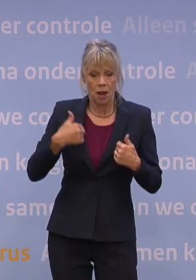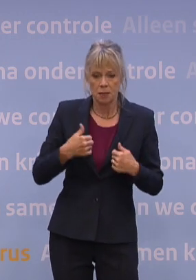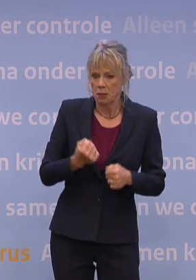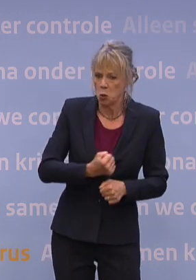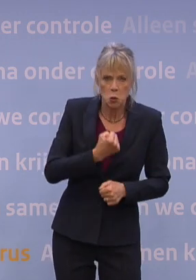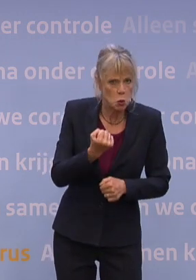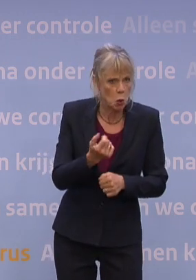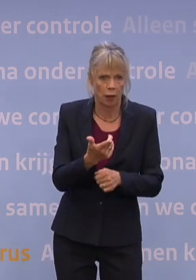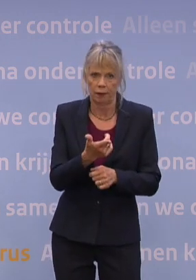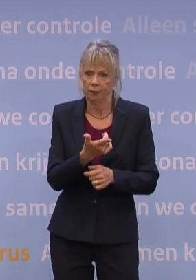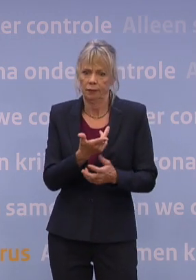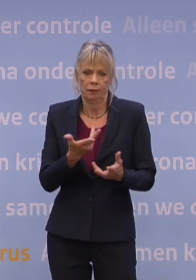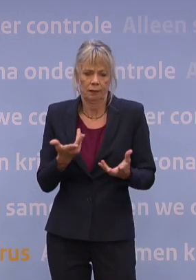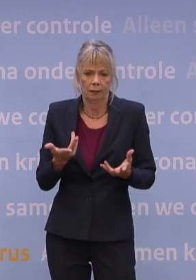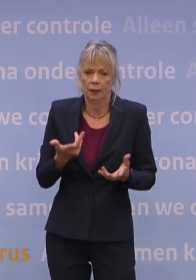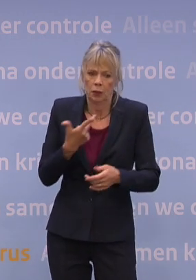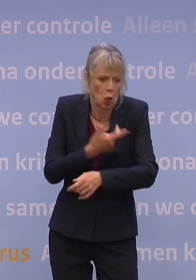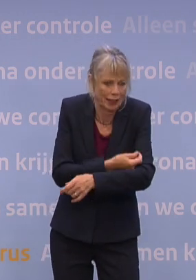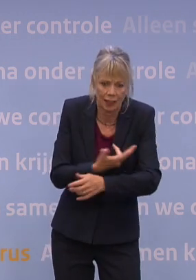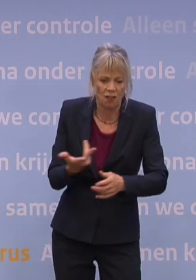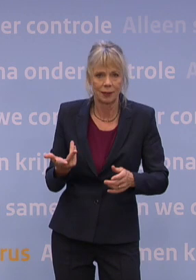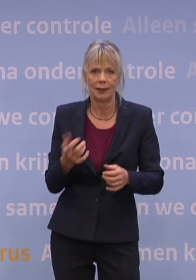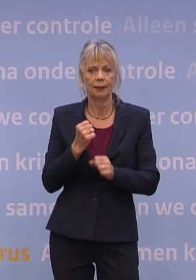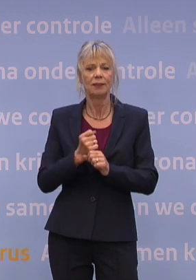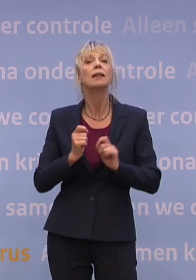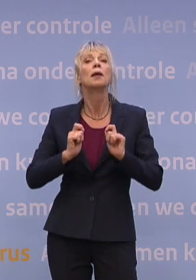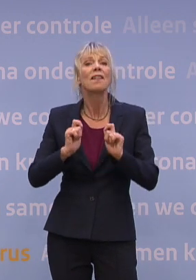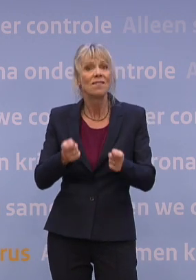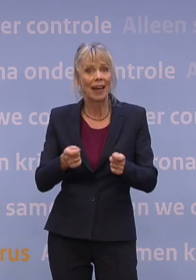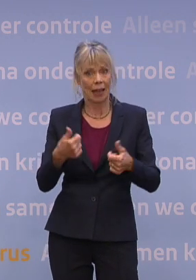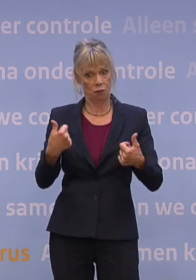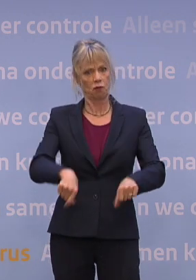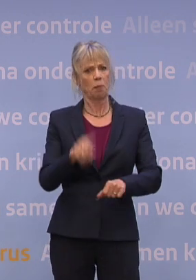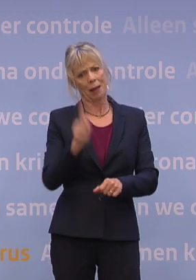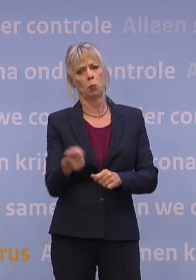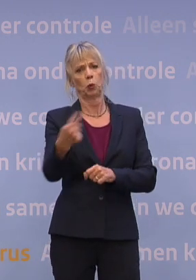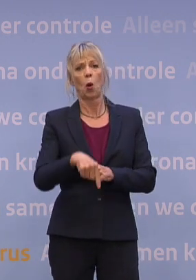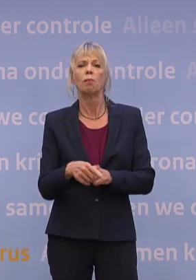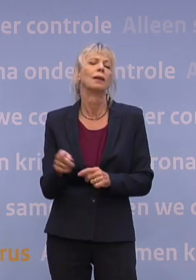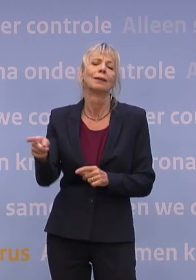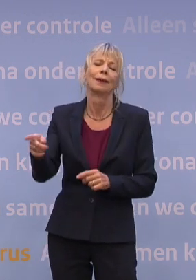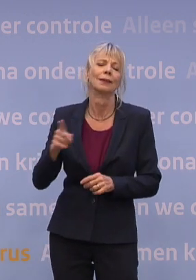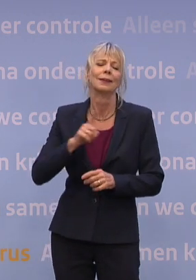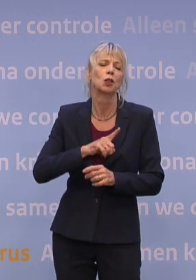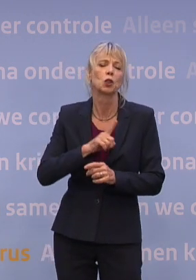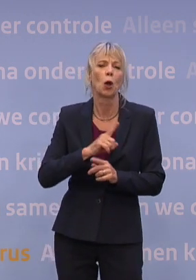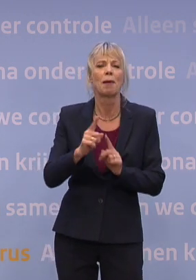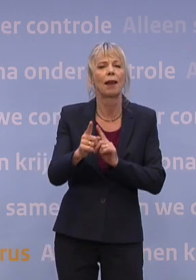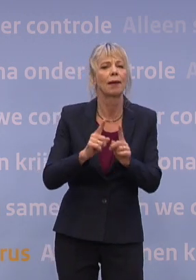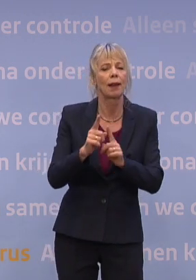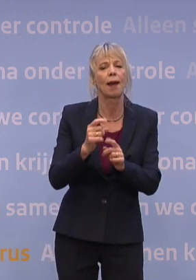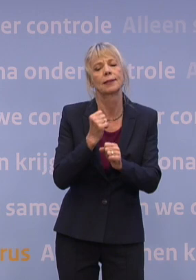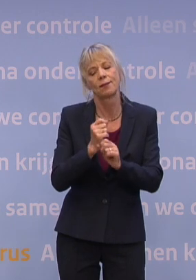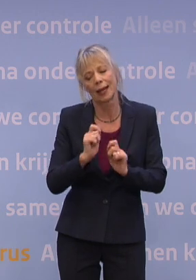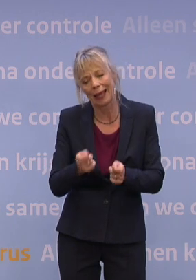zijn, moeten ze dan verplicht, als hun werkgever dat zegt, toch naar kantoor. Daar is een normale relatie werkgever-werknemer. En er is altijd,